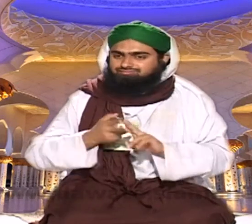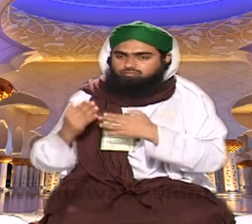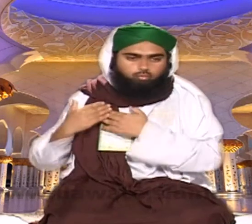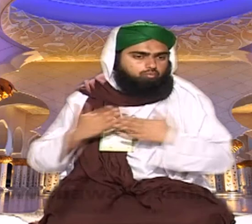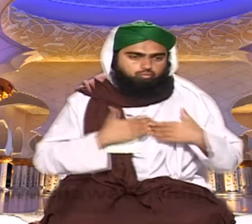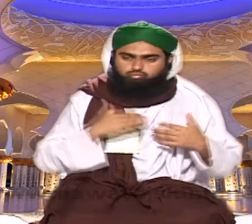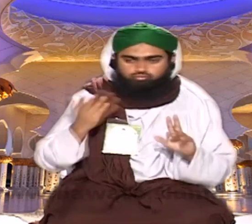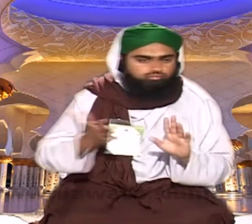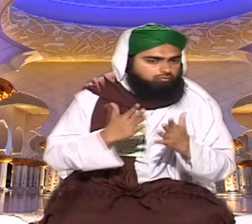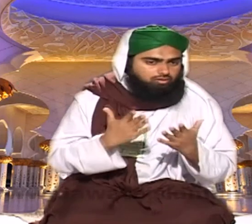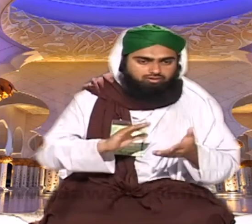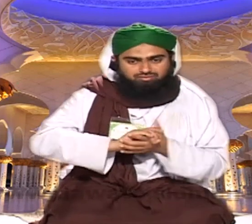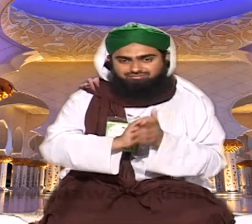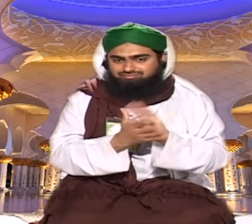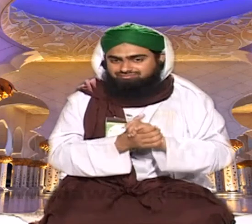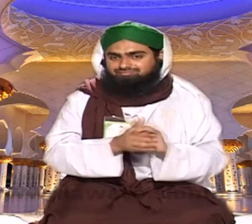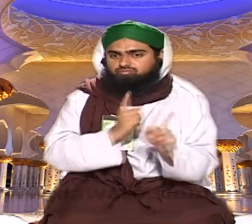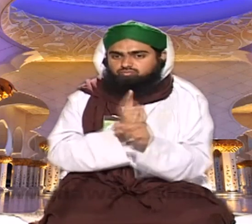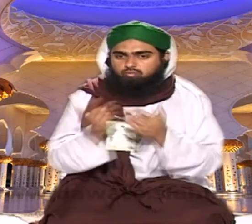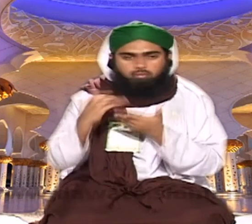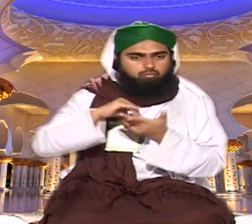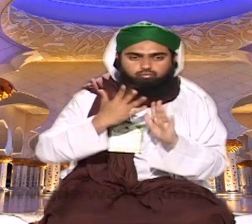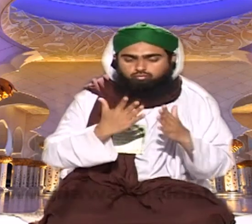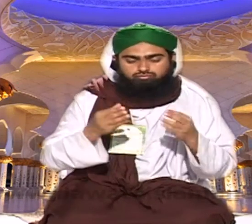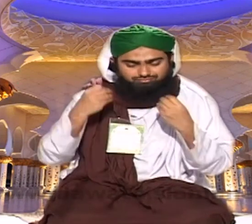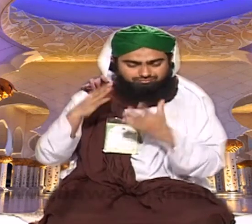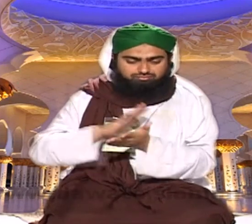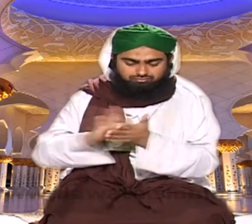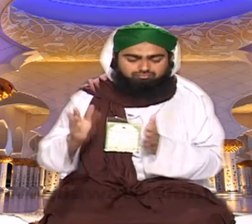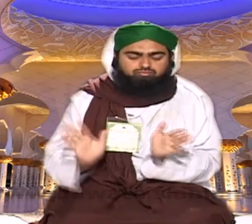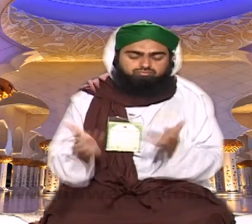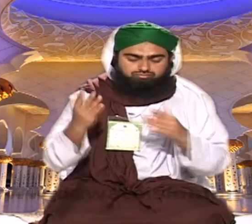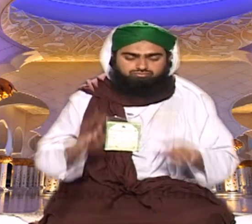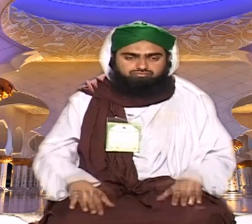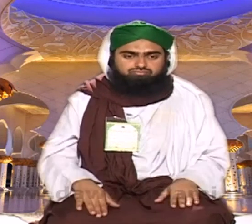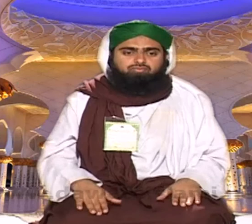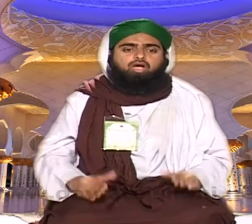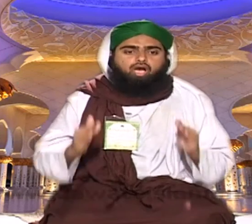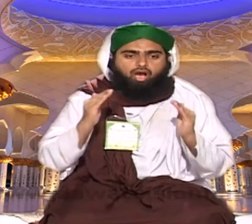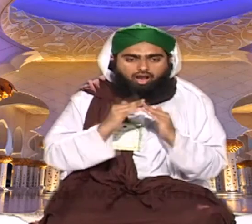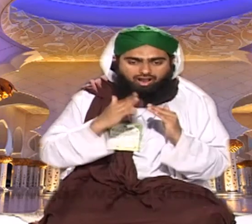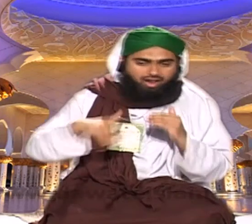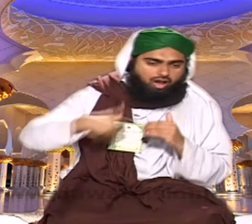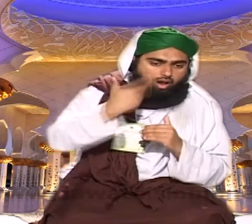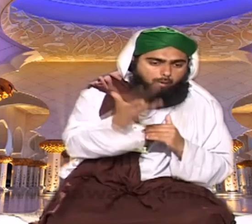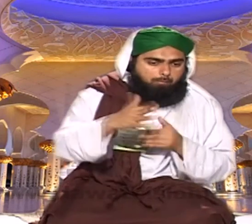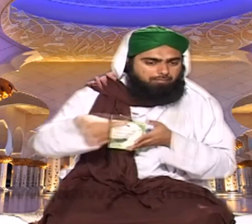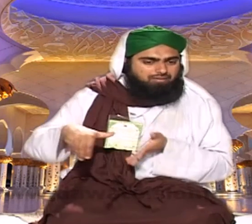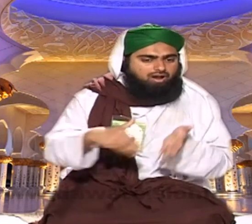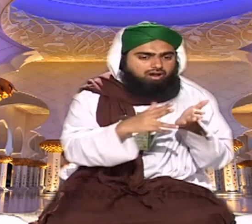نہیں آپ ملنسار ہی نہیں کسی سے دعا سلام کرتے نہیں جو کوئی آ کر آپ کو اٹھا دیں جلیئے ایسی صورت ہے تو مہلتے میں چوکی